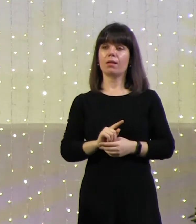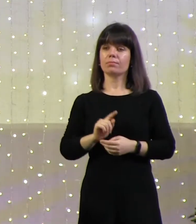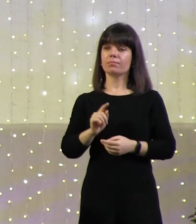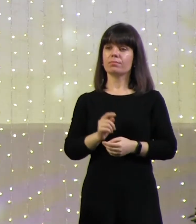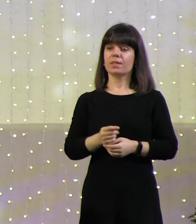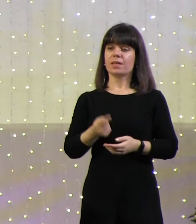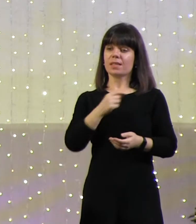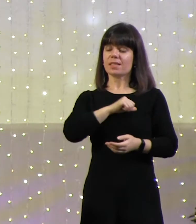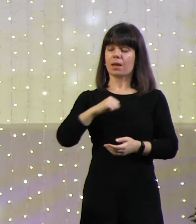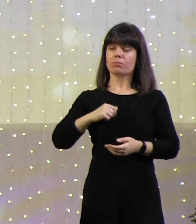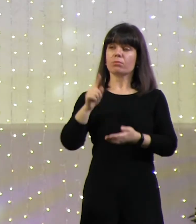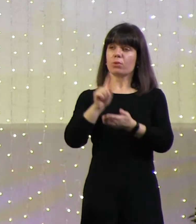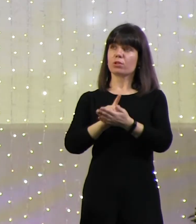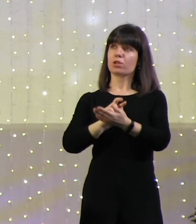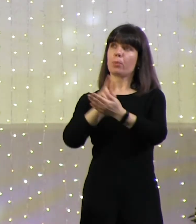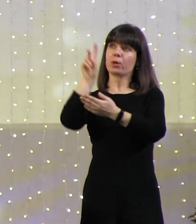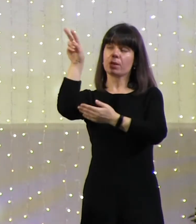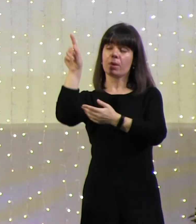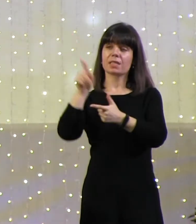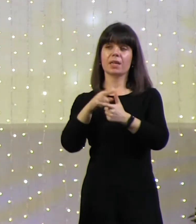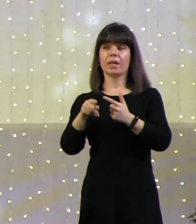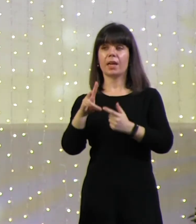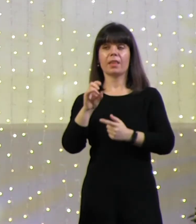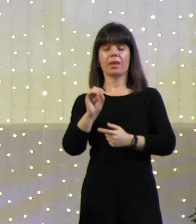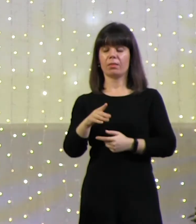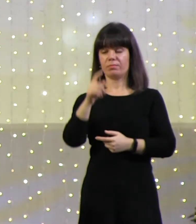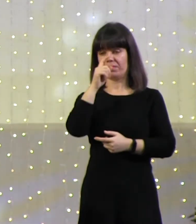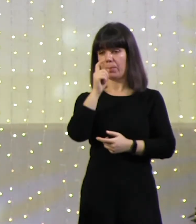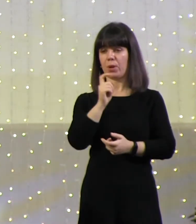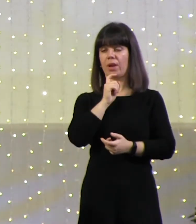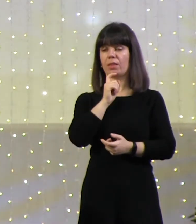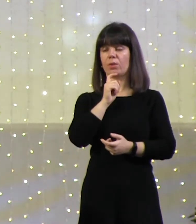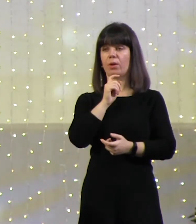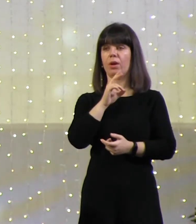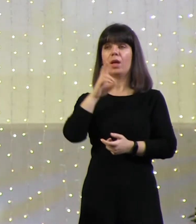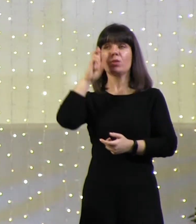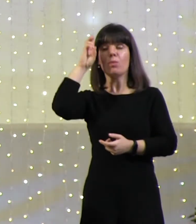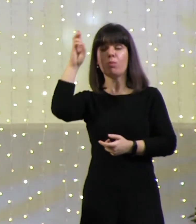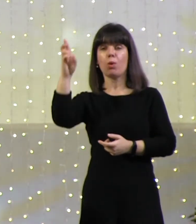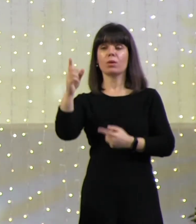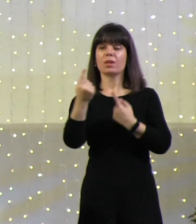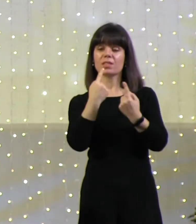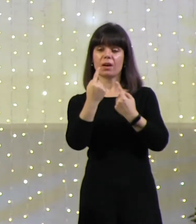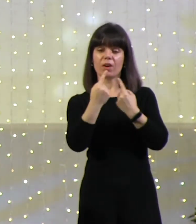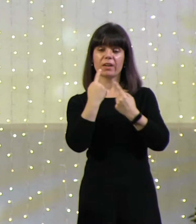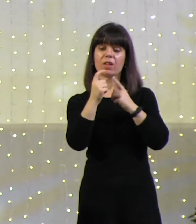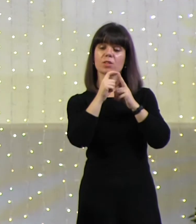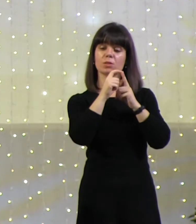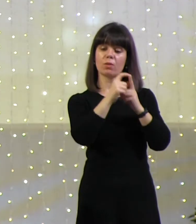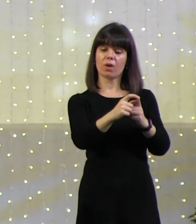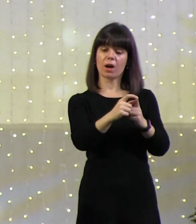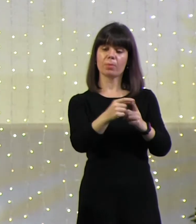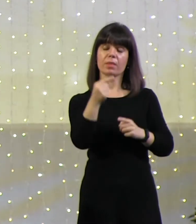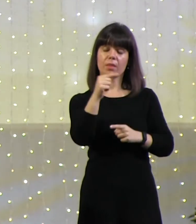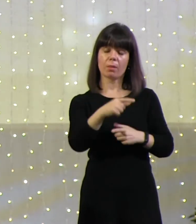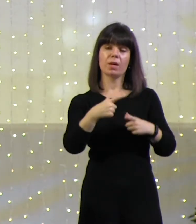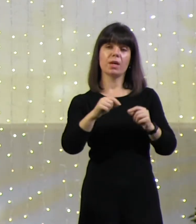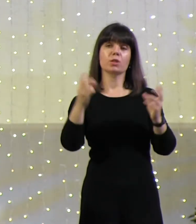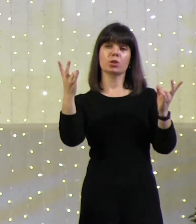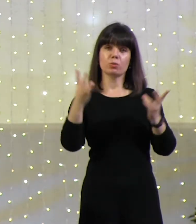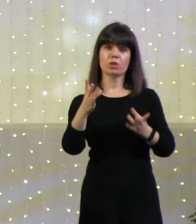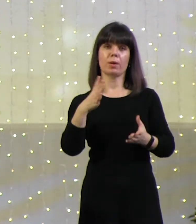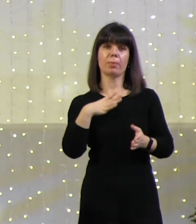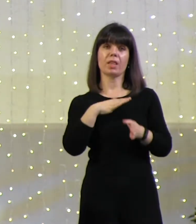Но Бог разговаривал с Иаковом словами. Там, где нужно было